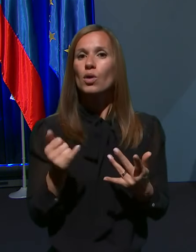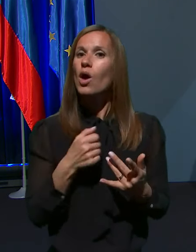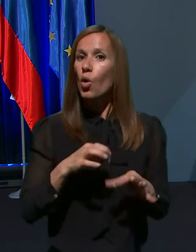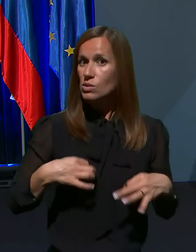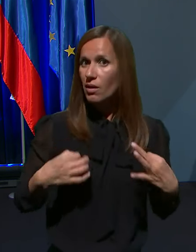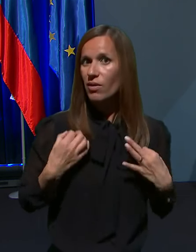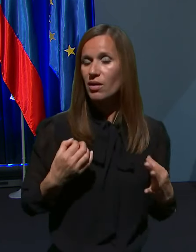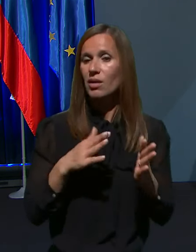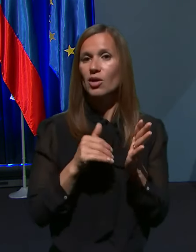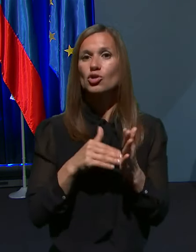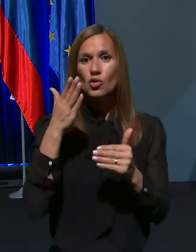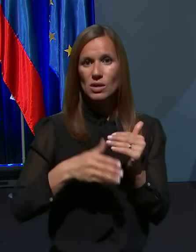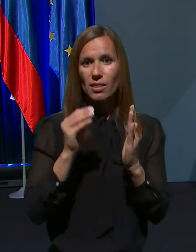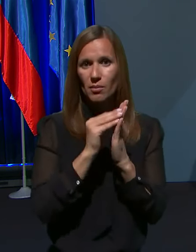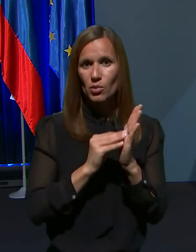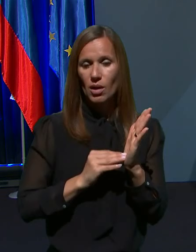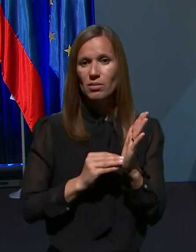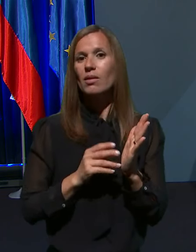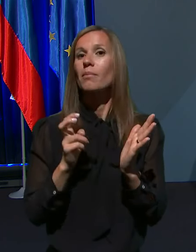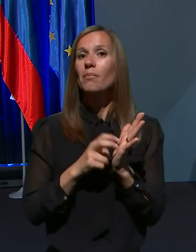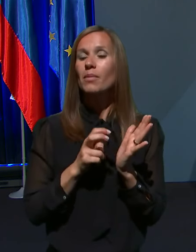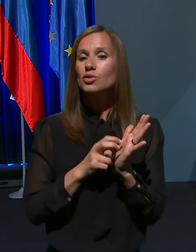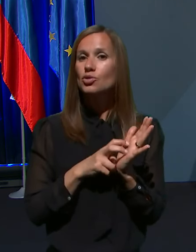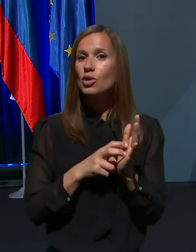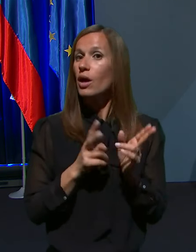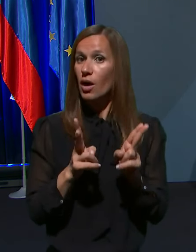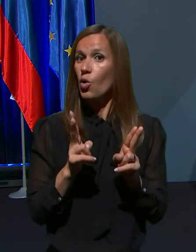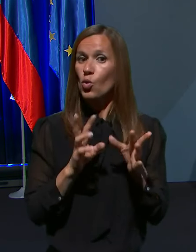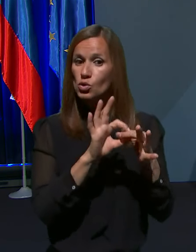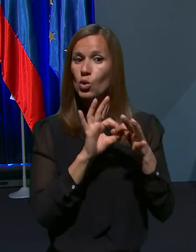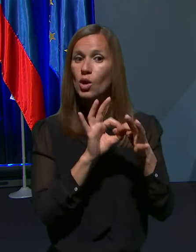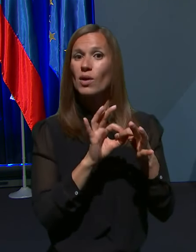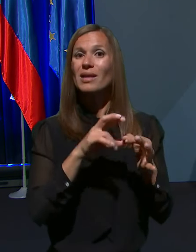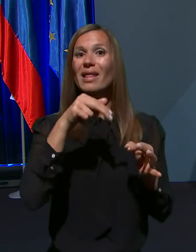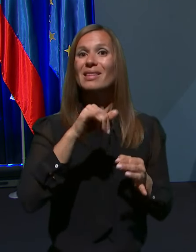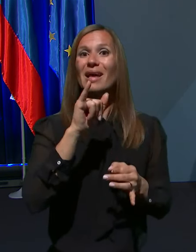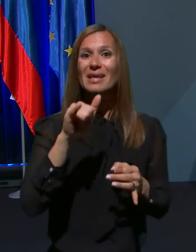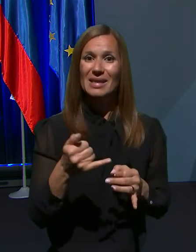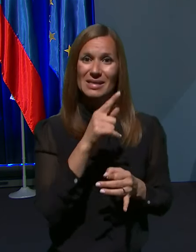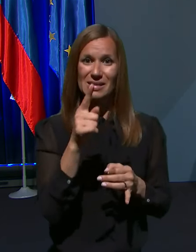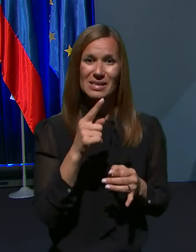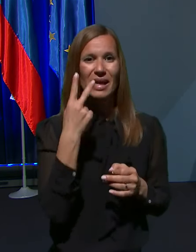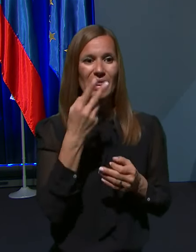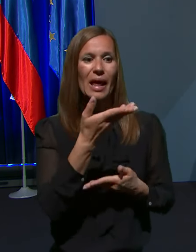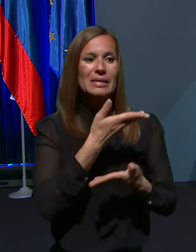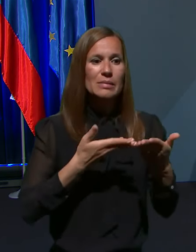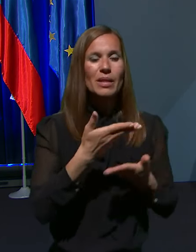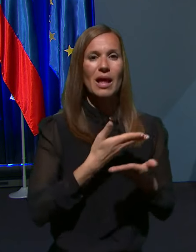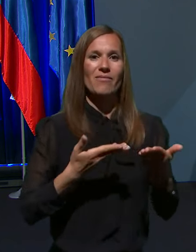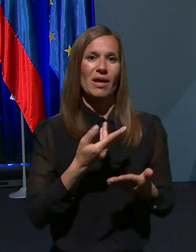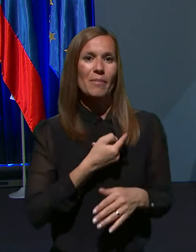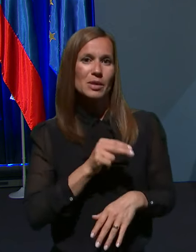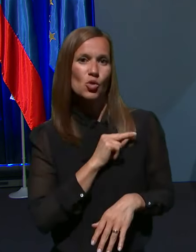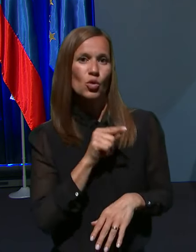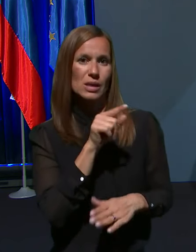zadnji podatki in še v zvezi s tem, kako sodelujete z NJZ-em glede izmenjave in pristojnosti teh